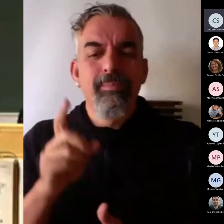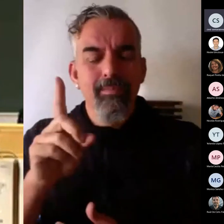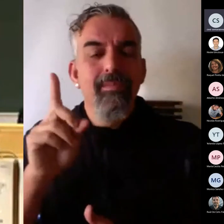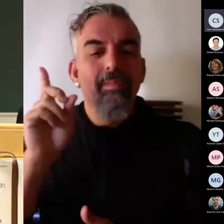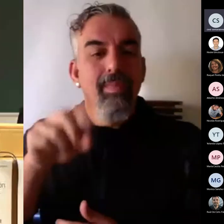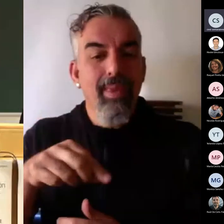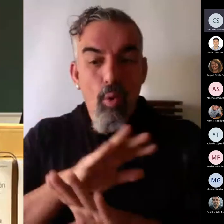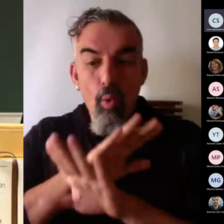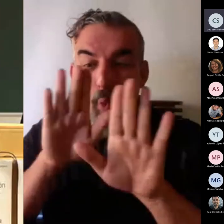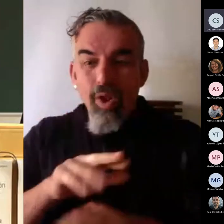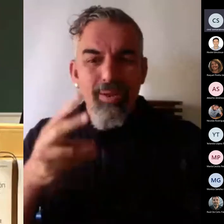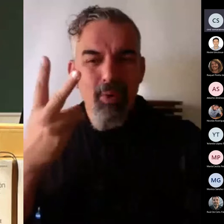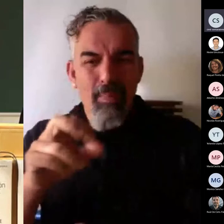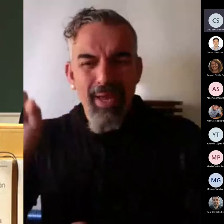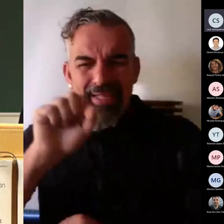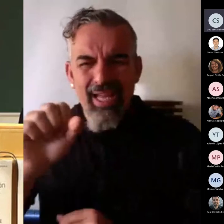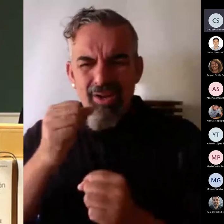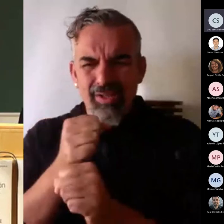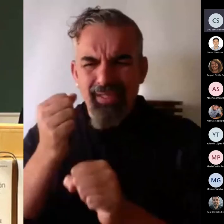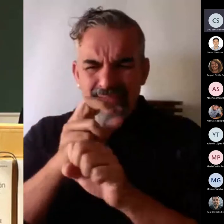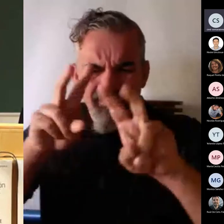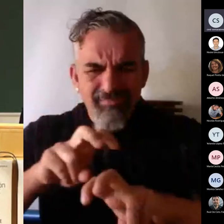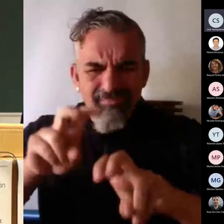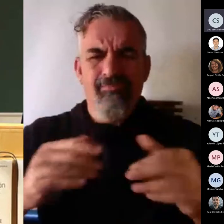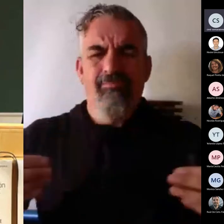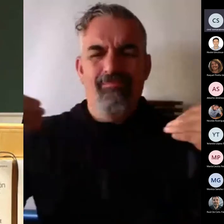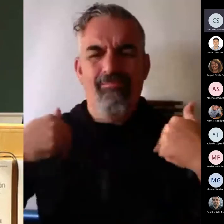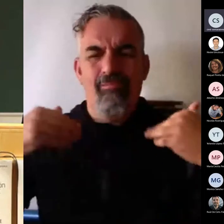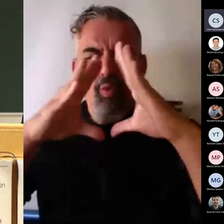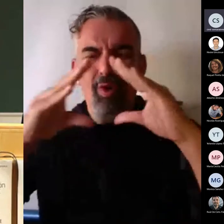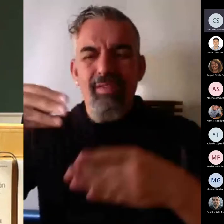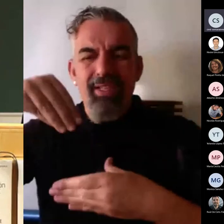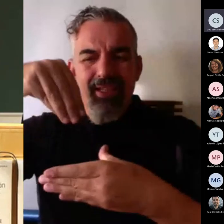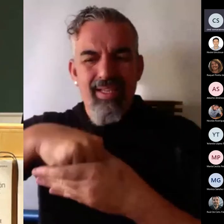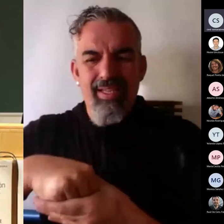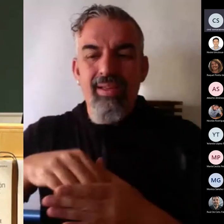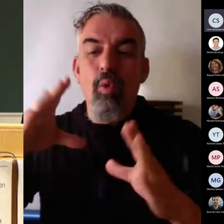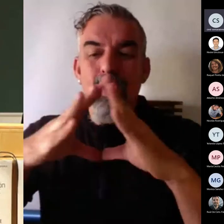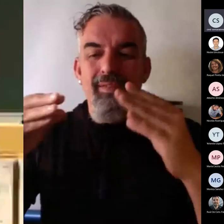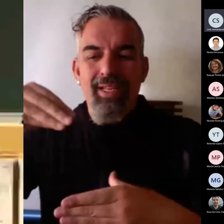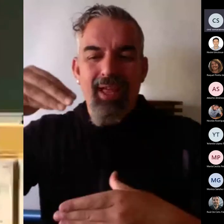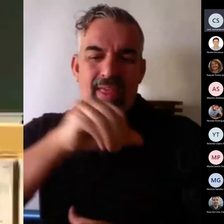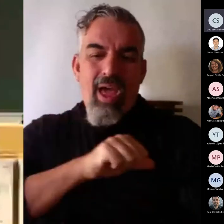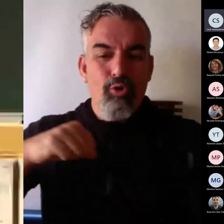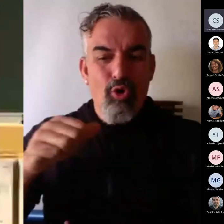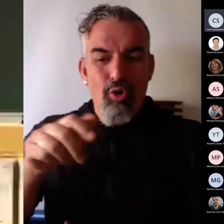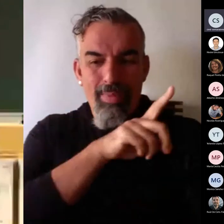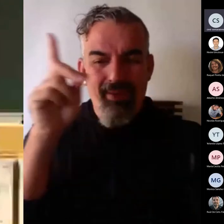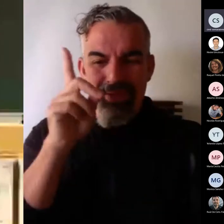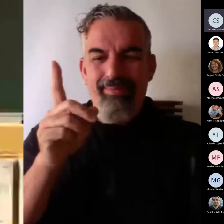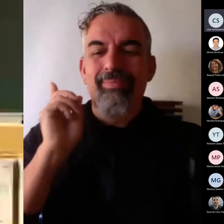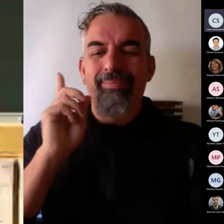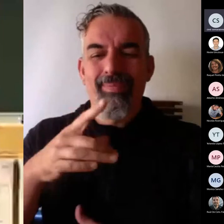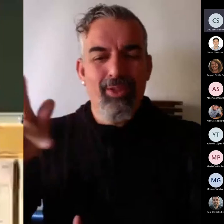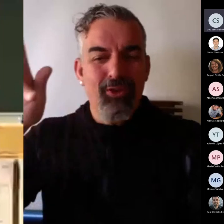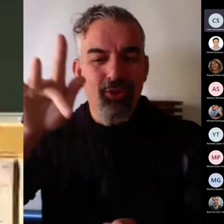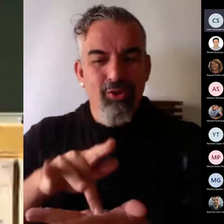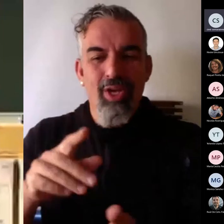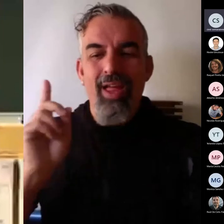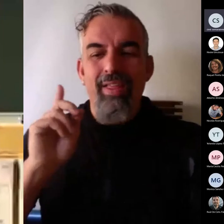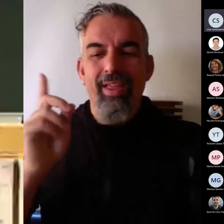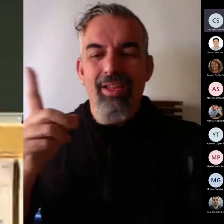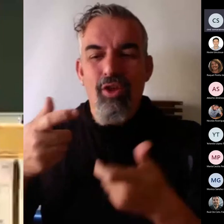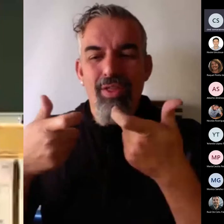en los últimos 20 años diferentes cargos de gestión universitaria en la Universidad Autónoma de Madrid. Ha sido director del Departamento de Psicología